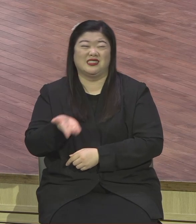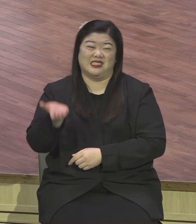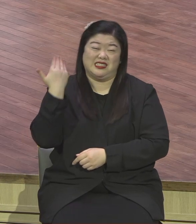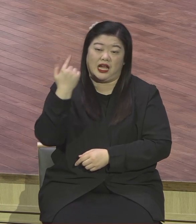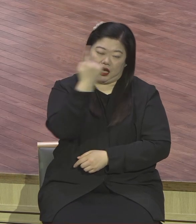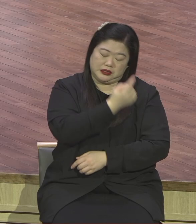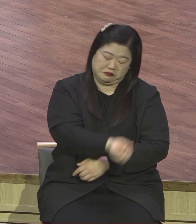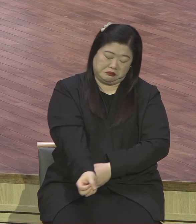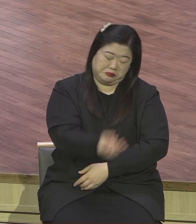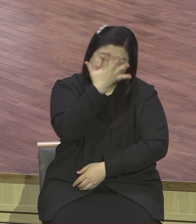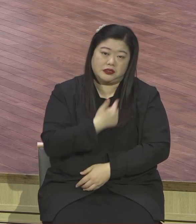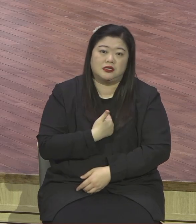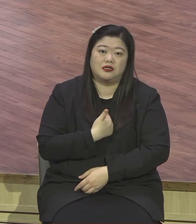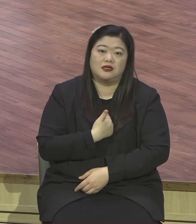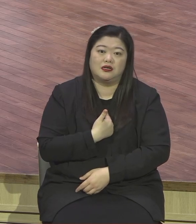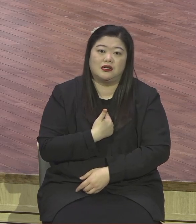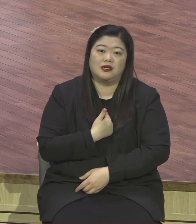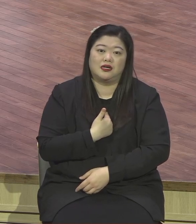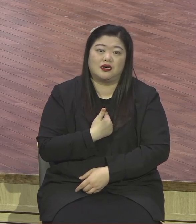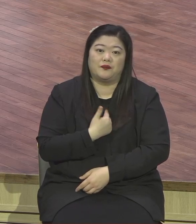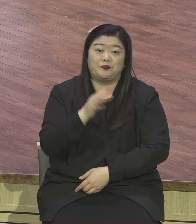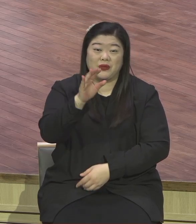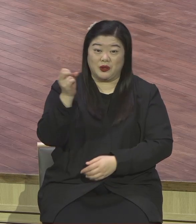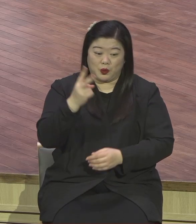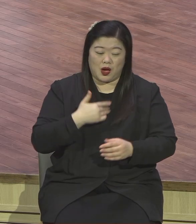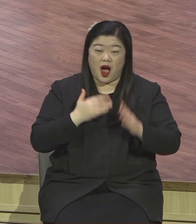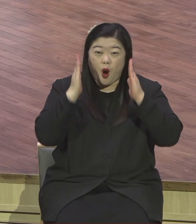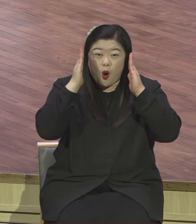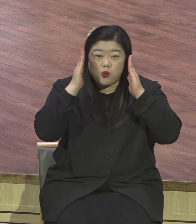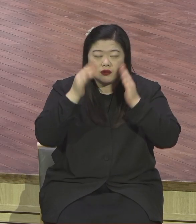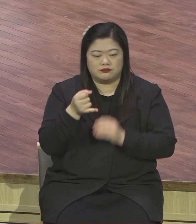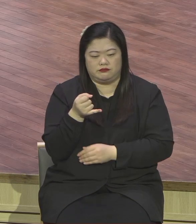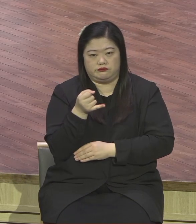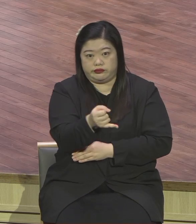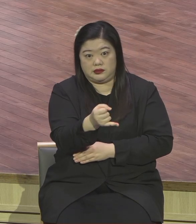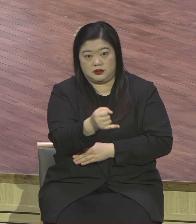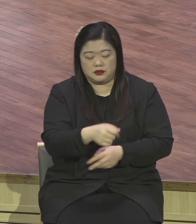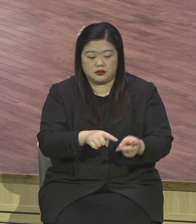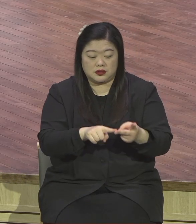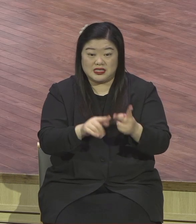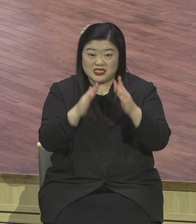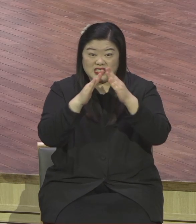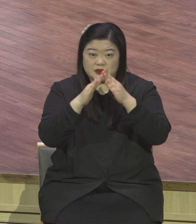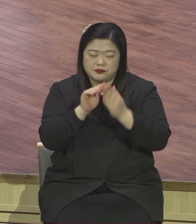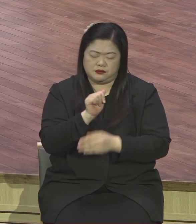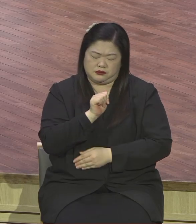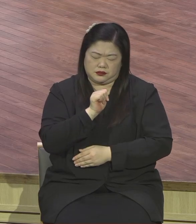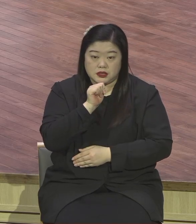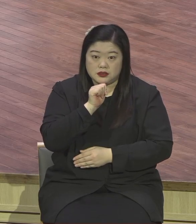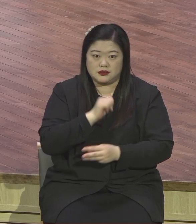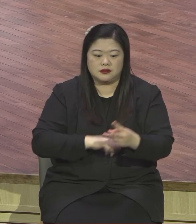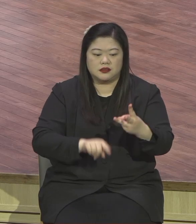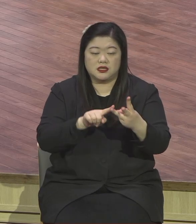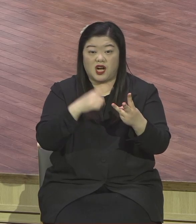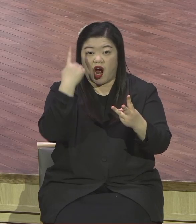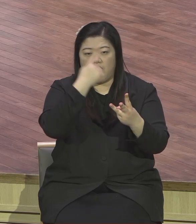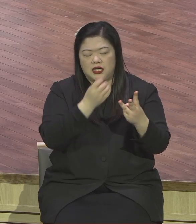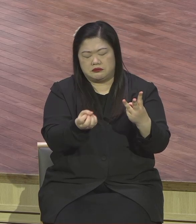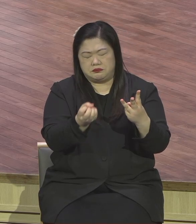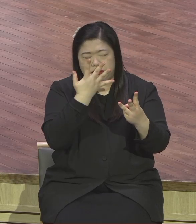아무것도 내릴 것이 없었죠. 솔직히 아무것도 내 불신자 친구들 비교해서 나는 내어놓을 때 아무것도